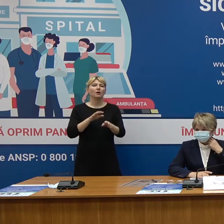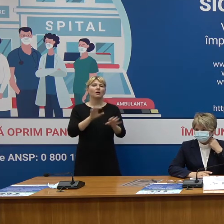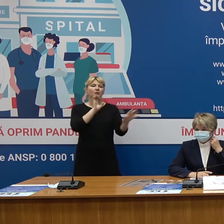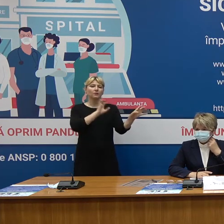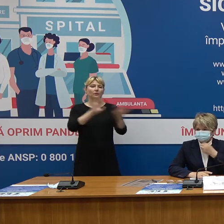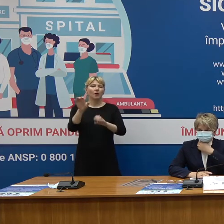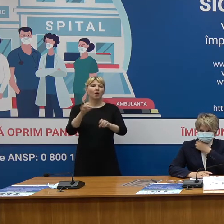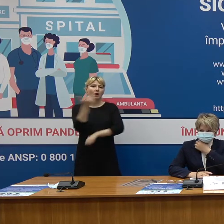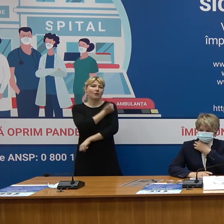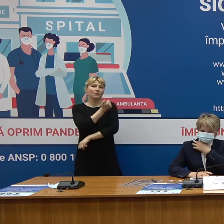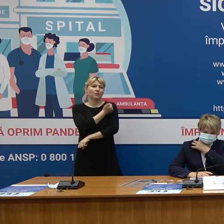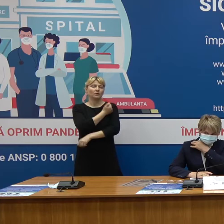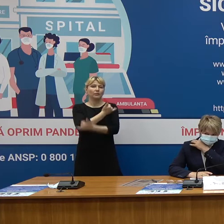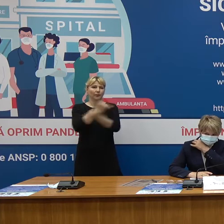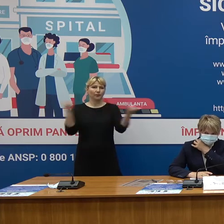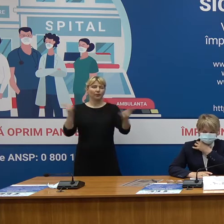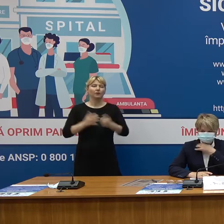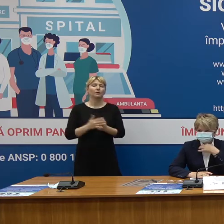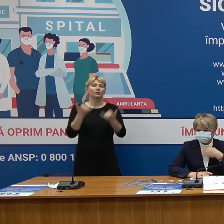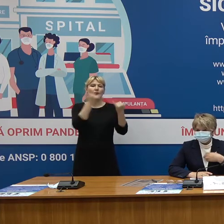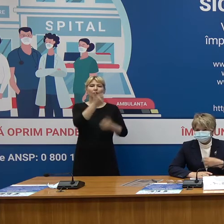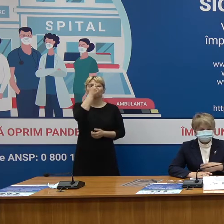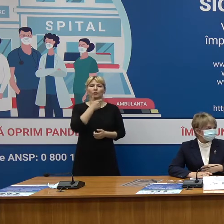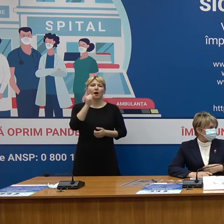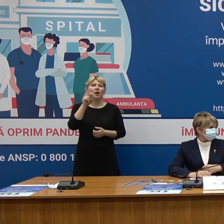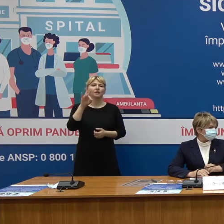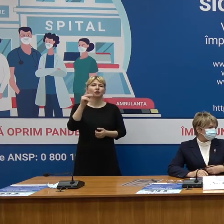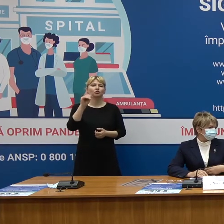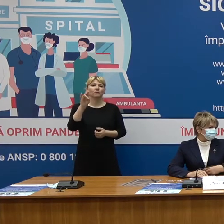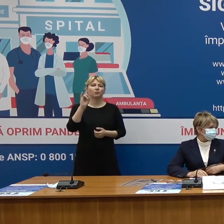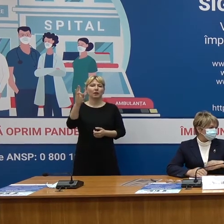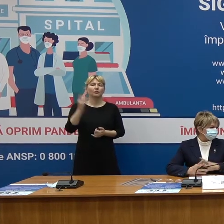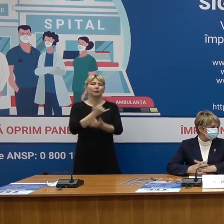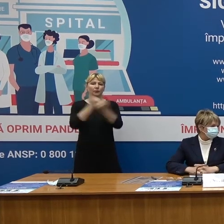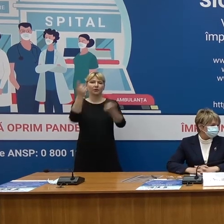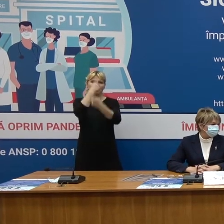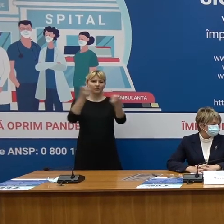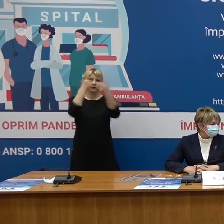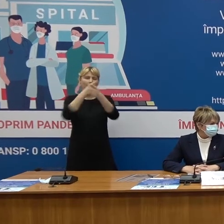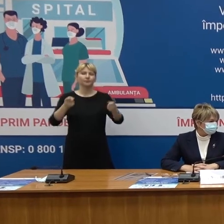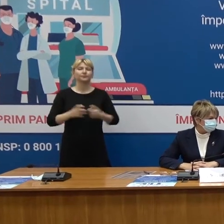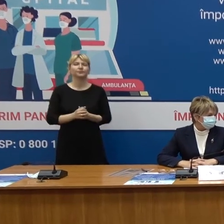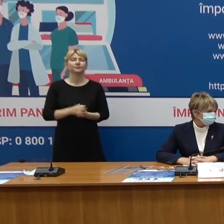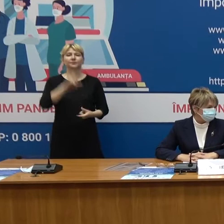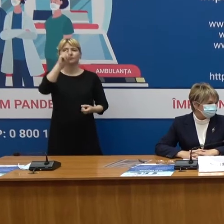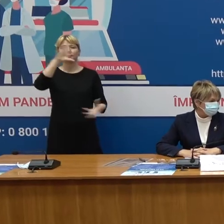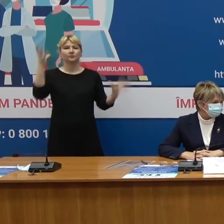vaccinare în Republica Moldova. Ofer cuvântul domnului Alecțin Ceban pentru a veni cu informația actualizată.